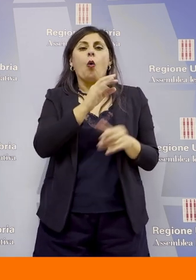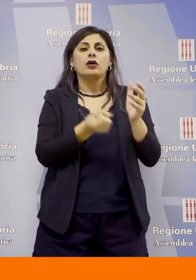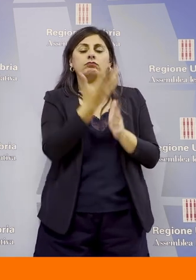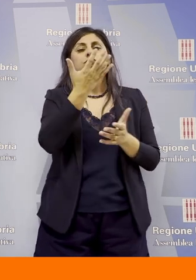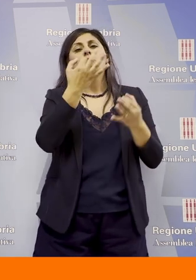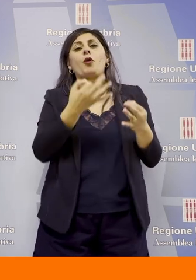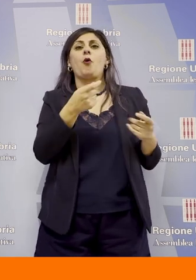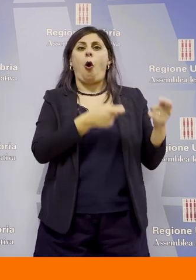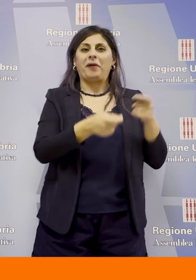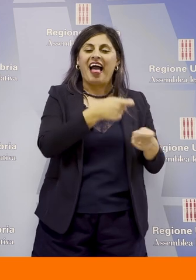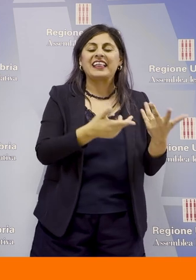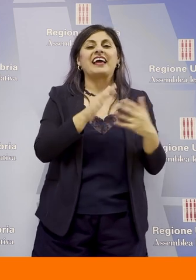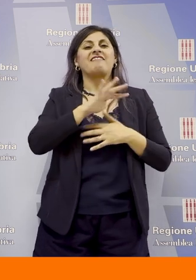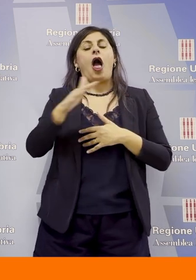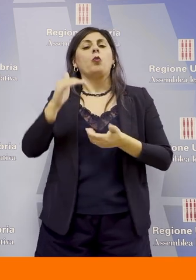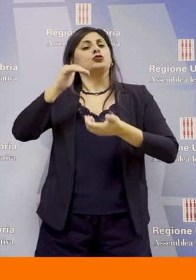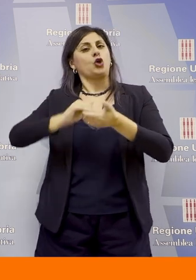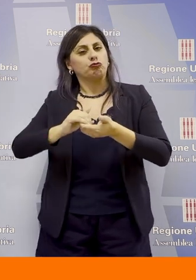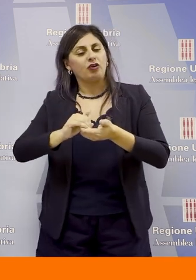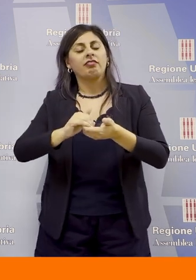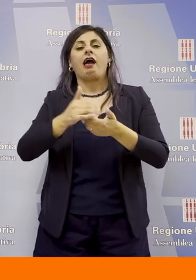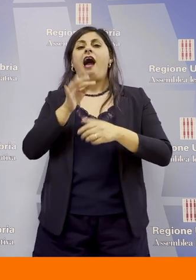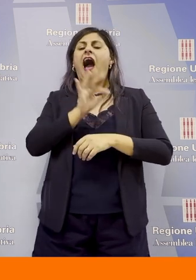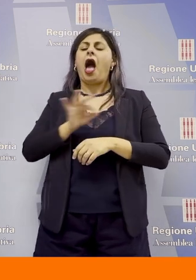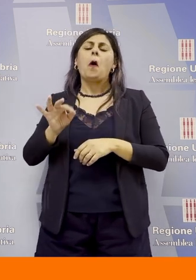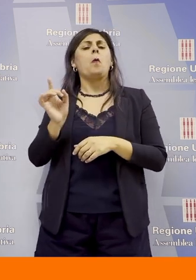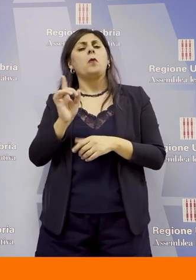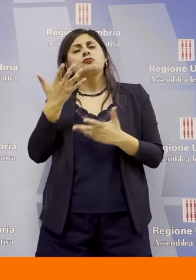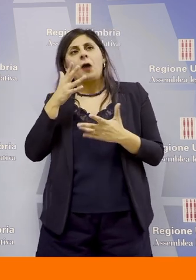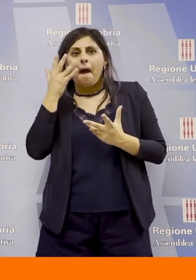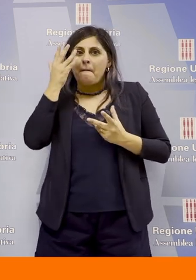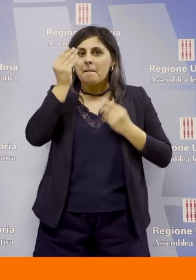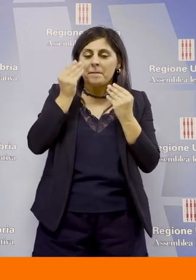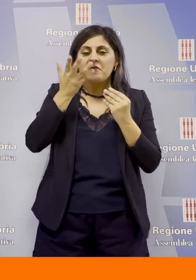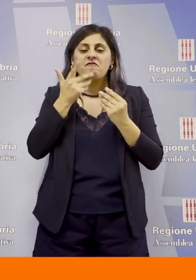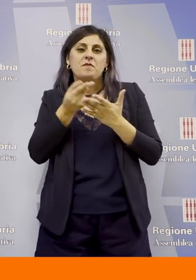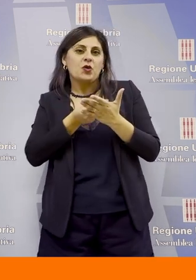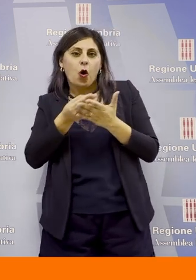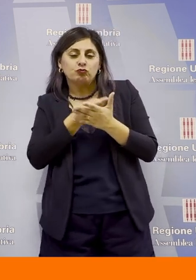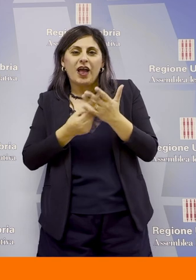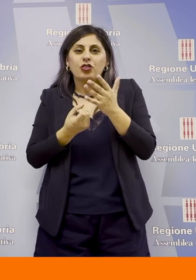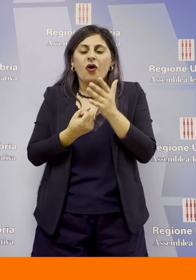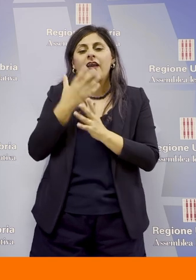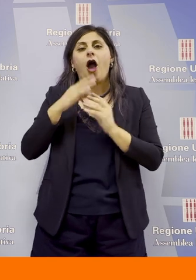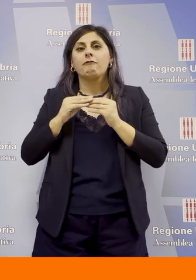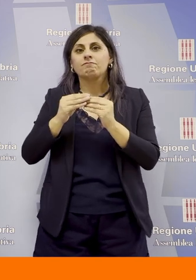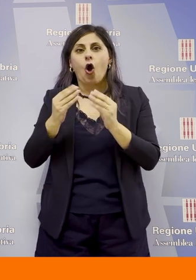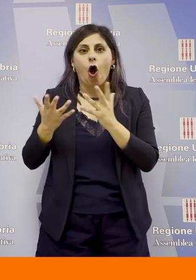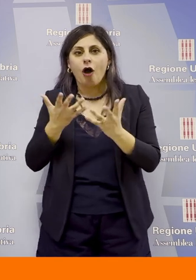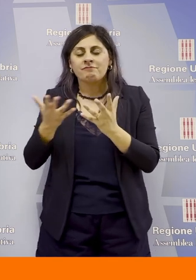cooperativa c'è chi ha costituito la società c'è chi sta soltanto ideando e progettando il da farsi però